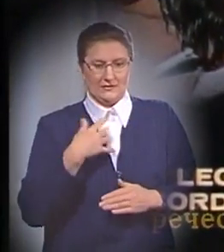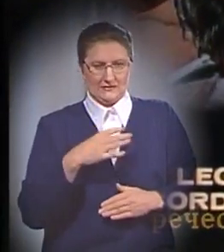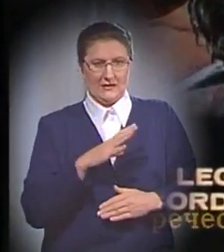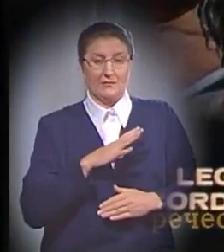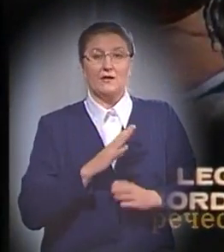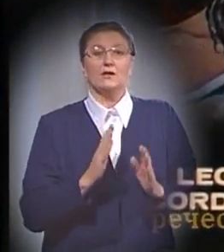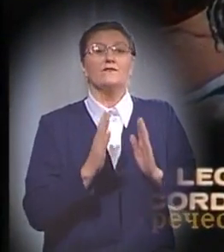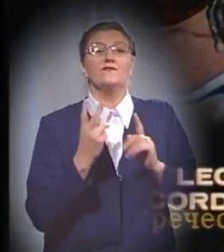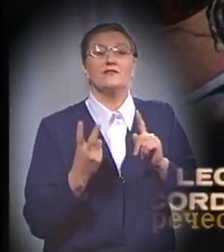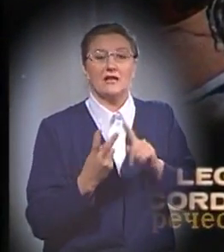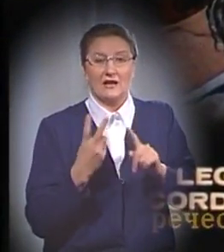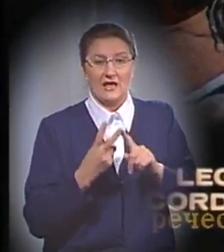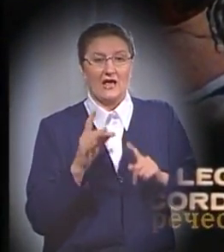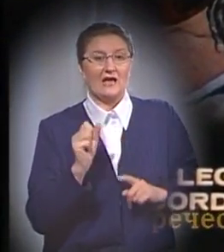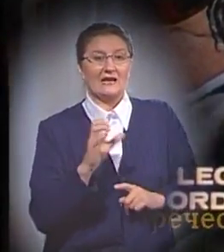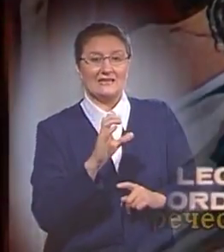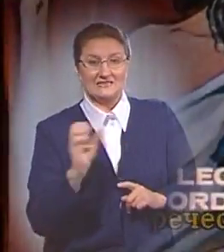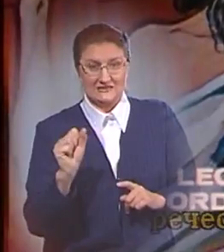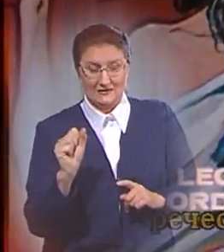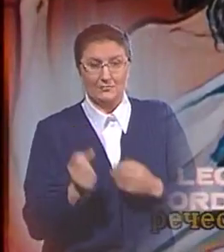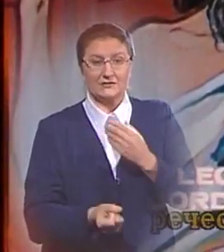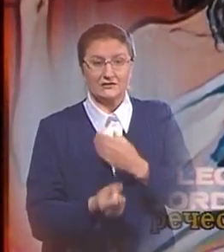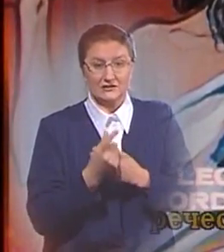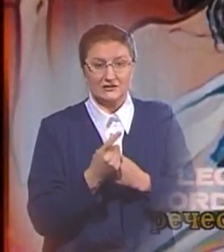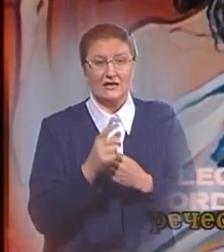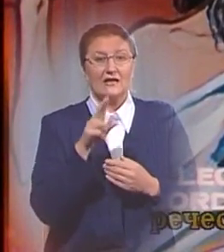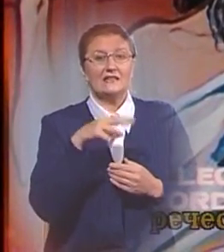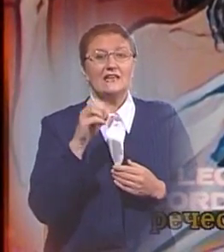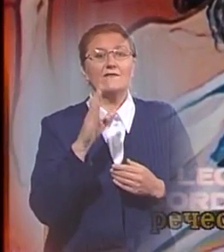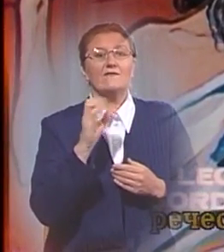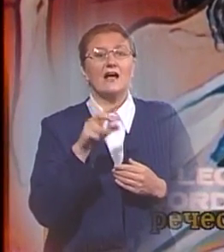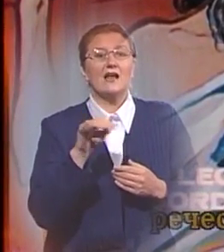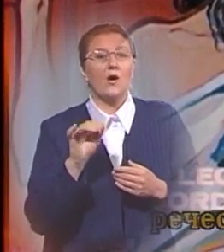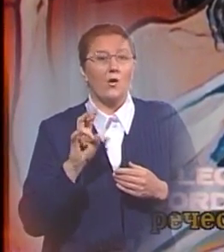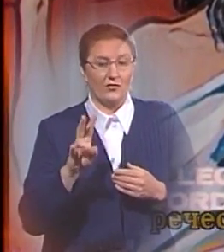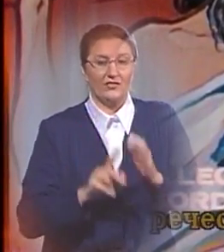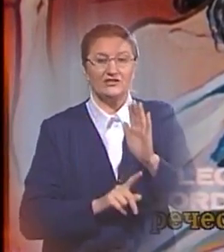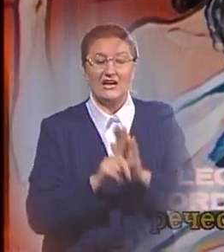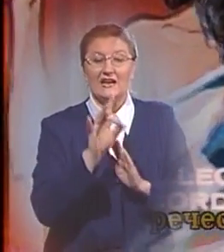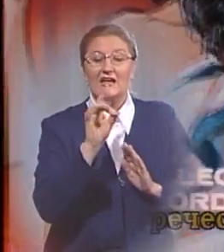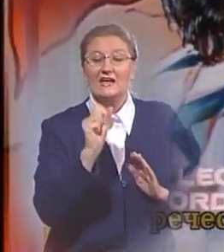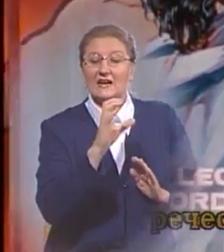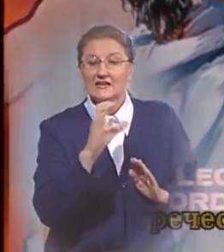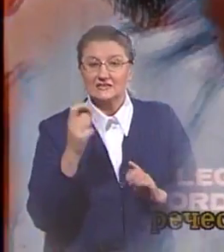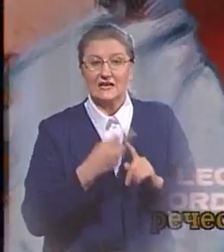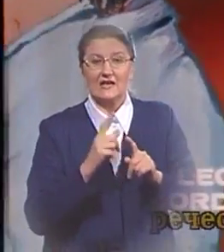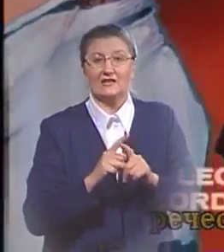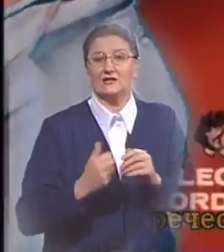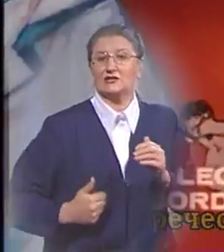всего лишь вторая раса, происходящая от Девкалиона. Та изначальная раса – это высокомерные гордецы,